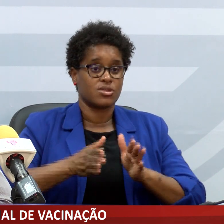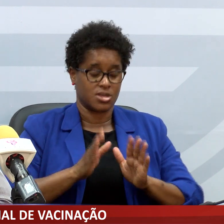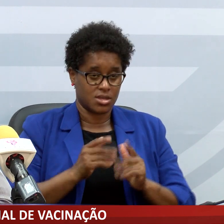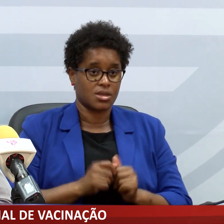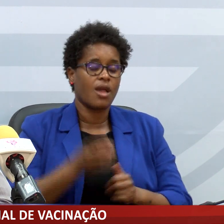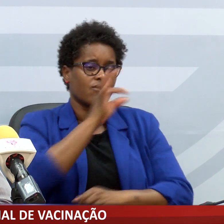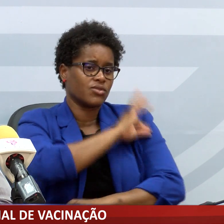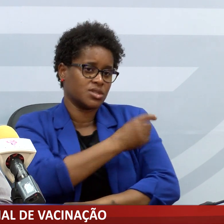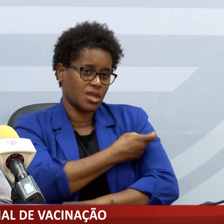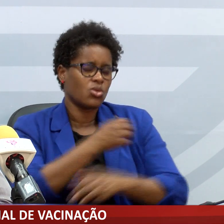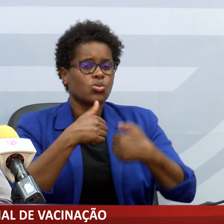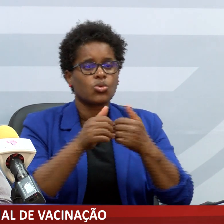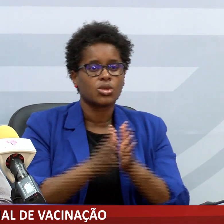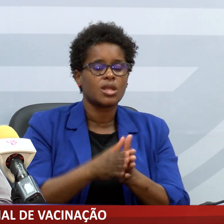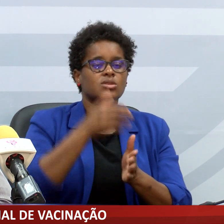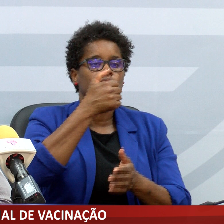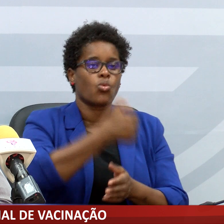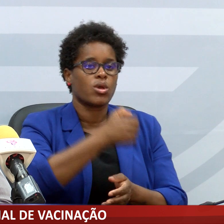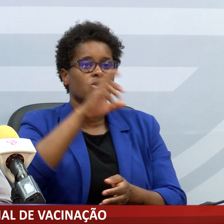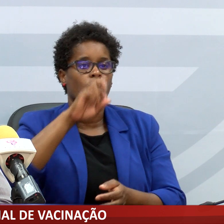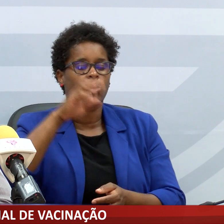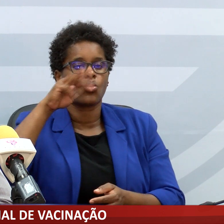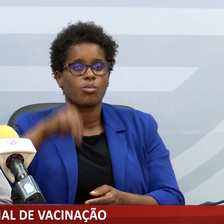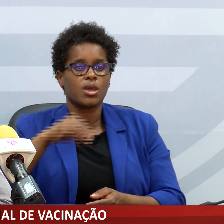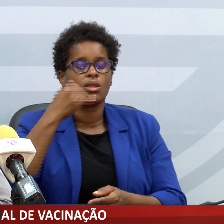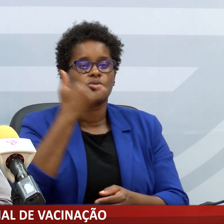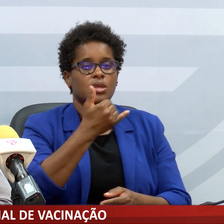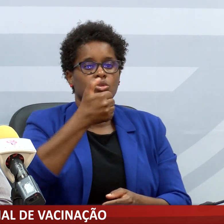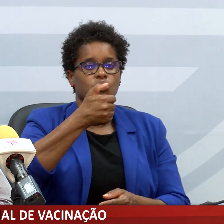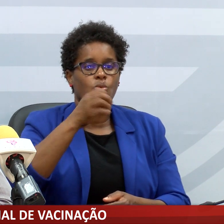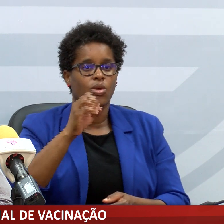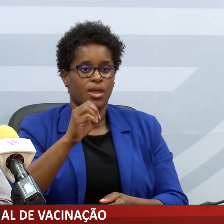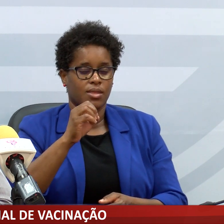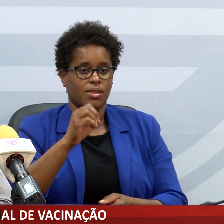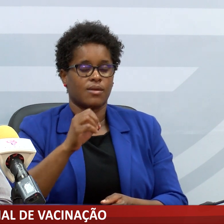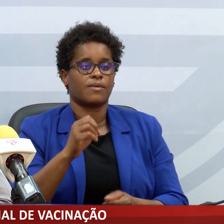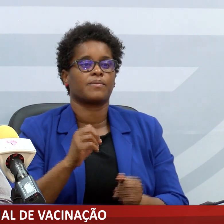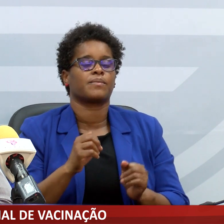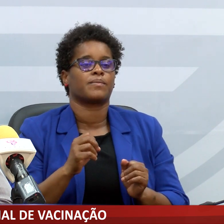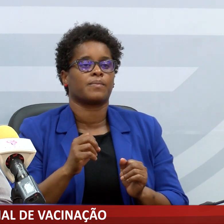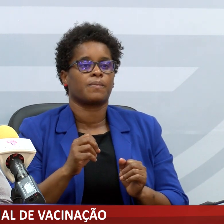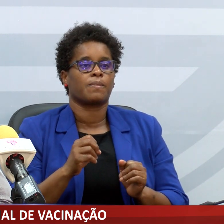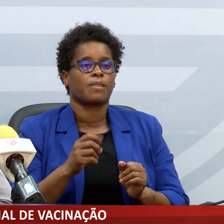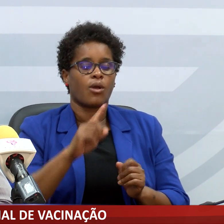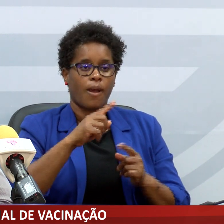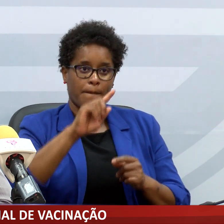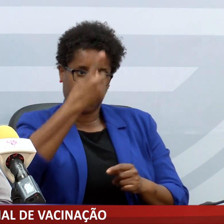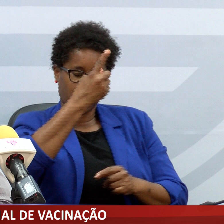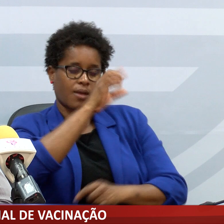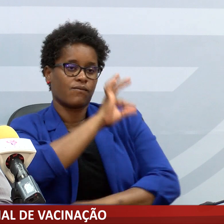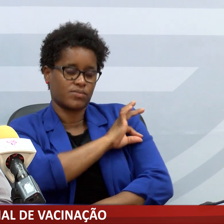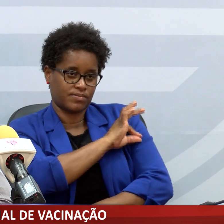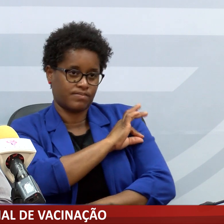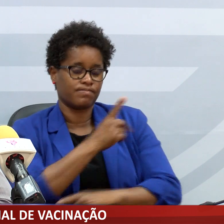vacinado um total de 58.250 com uma primeira dose da